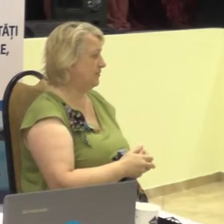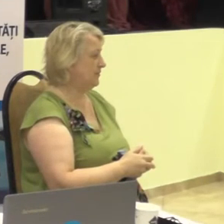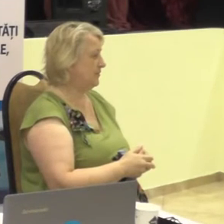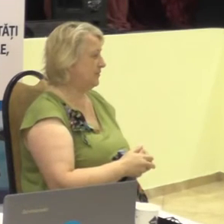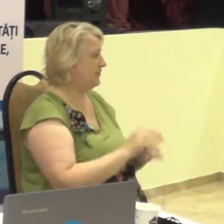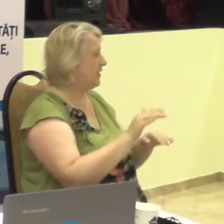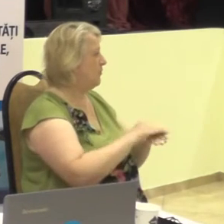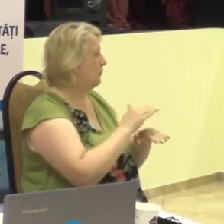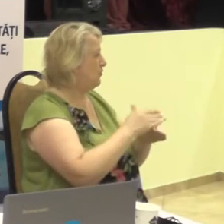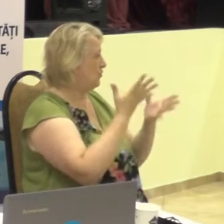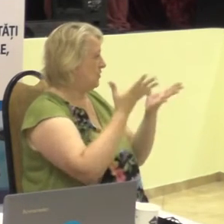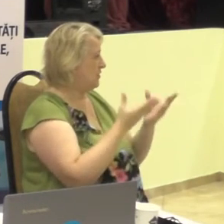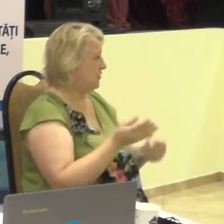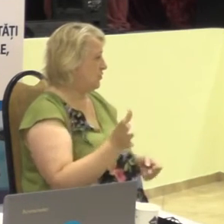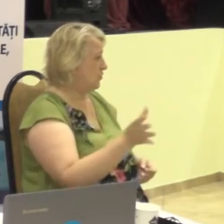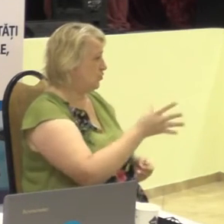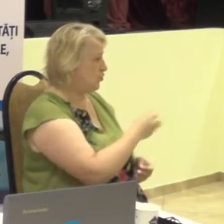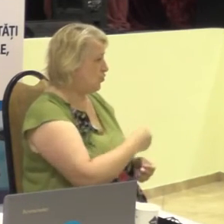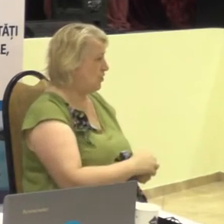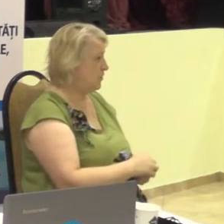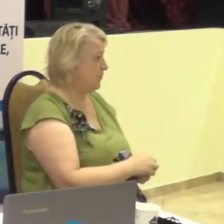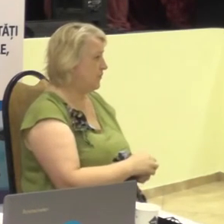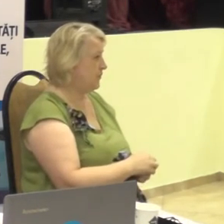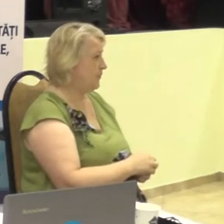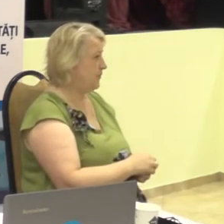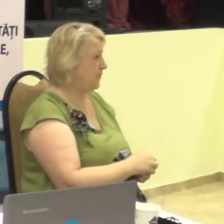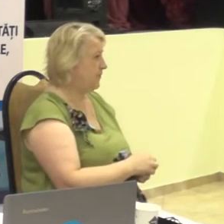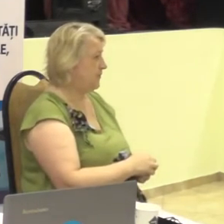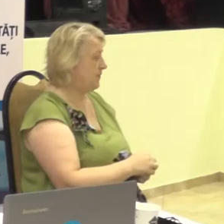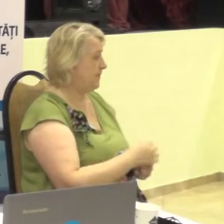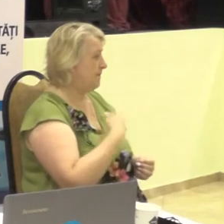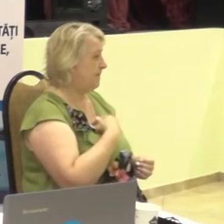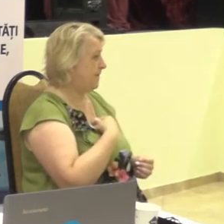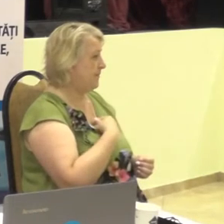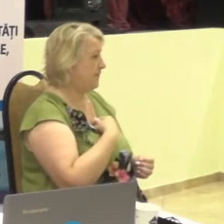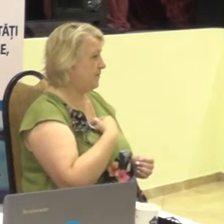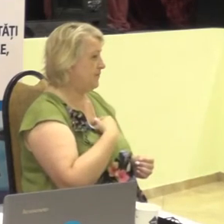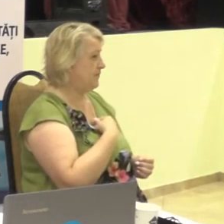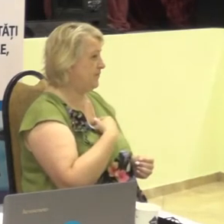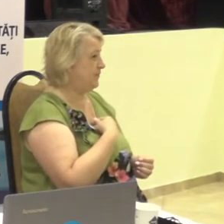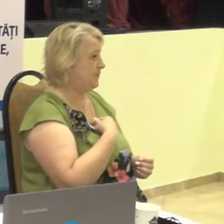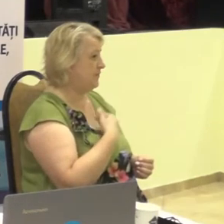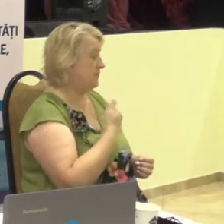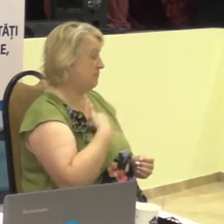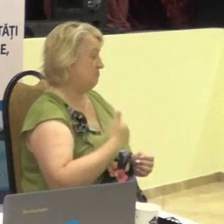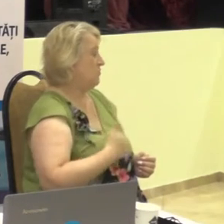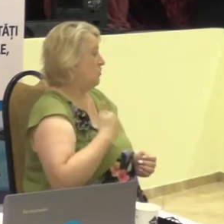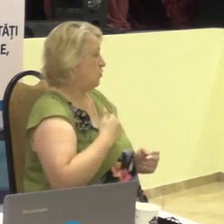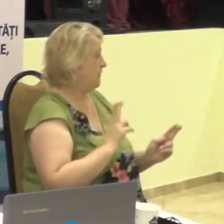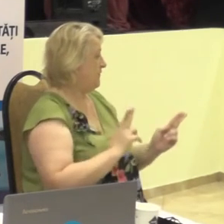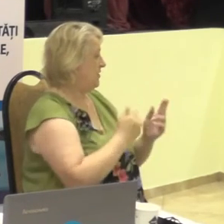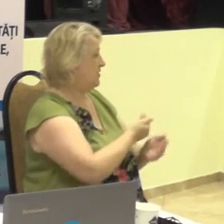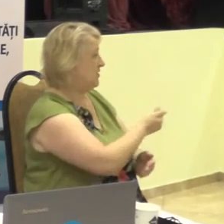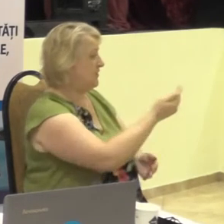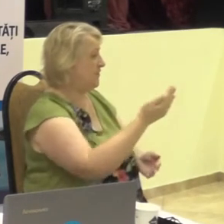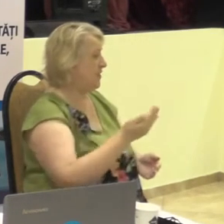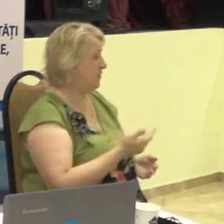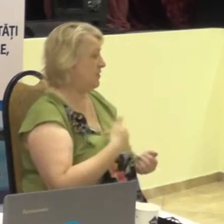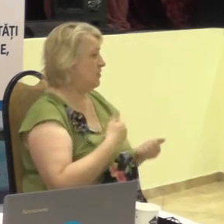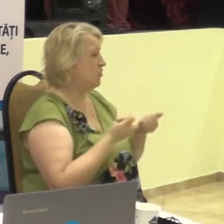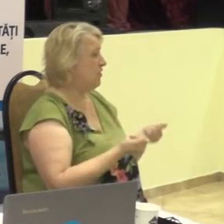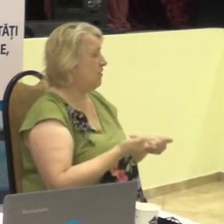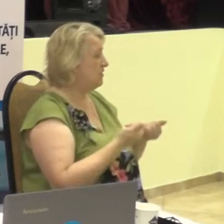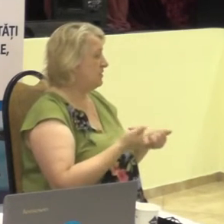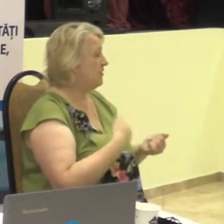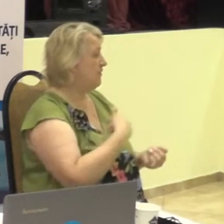Bună ziua tuturor! Am să cer să mă întâlnesc toți cu dumneavoastră și astăzi